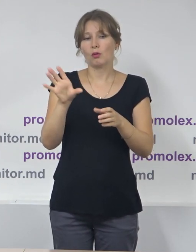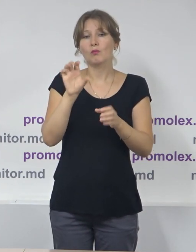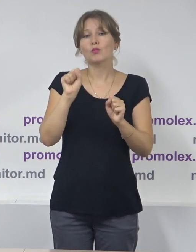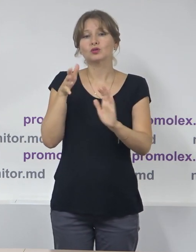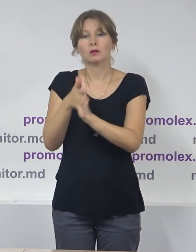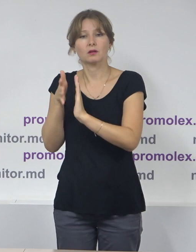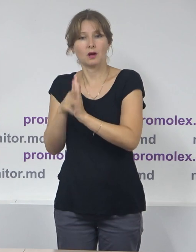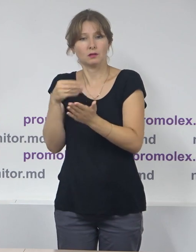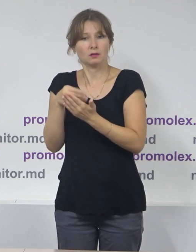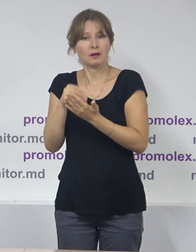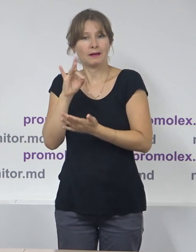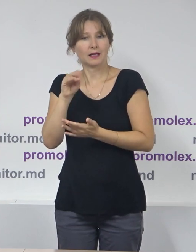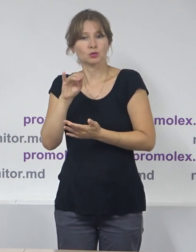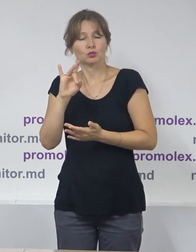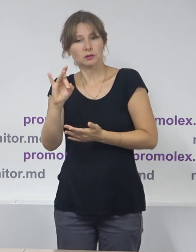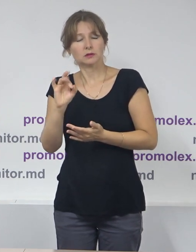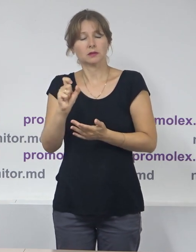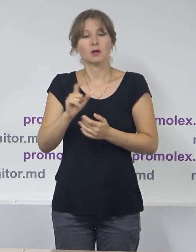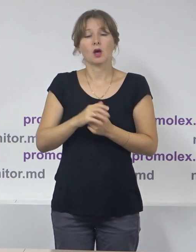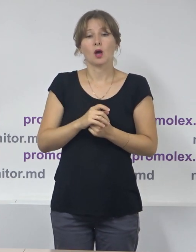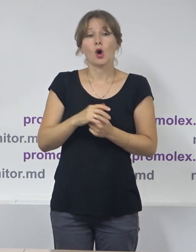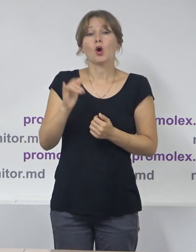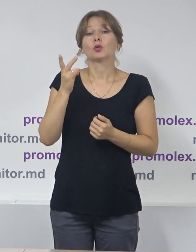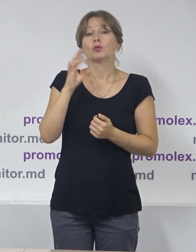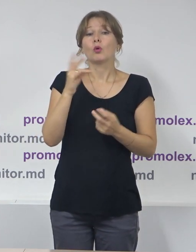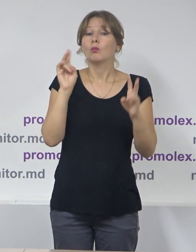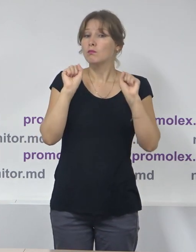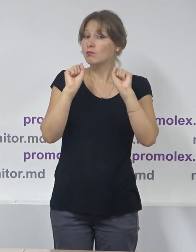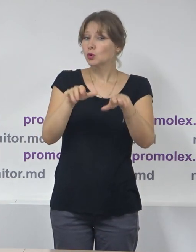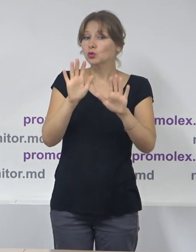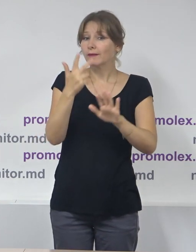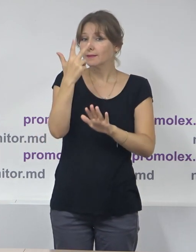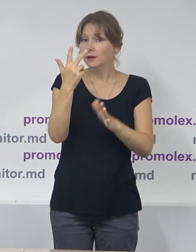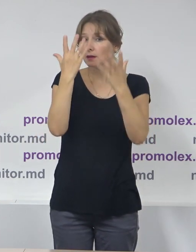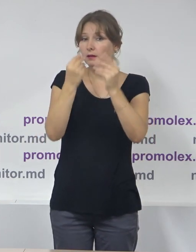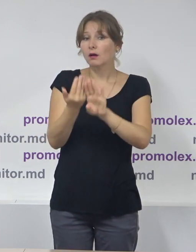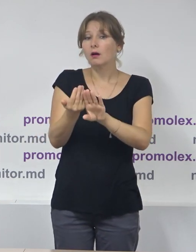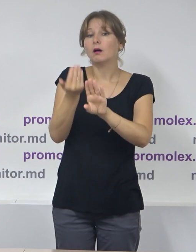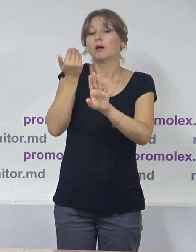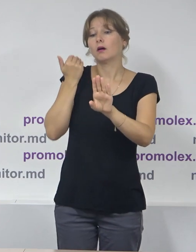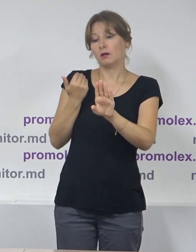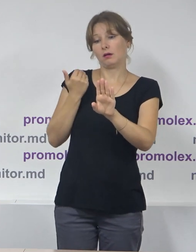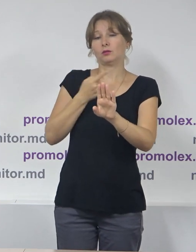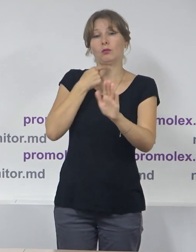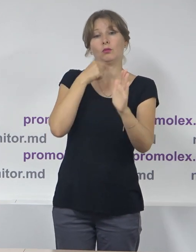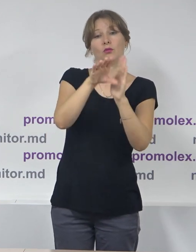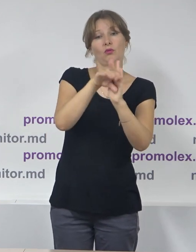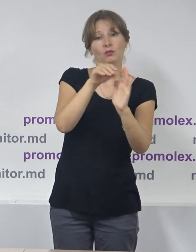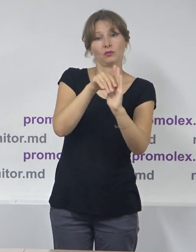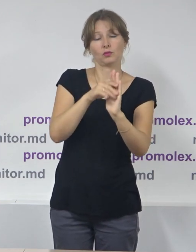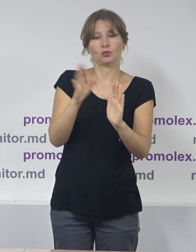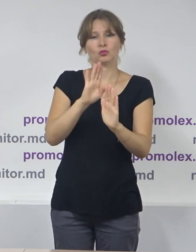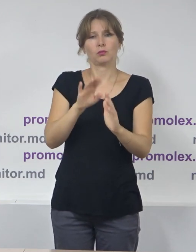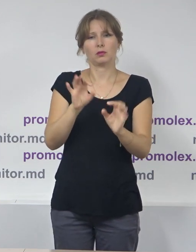Pe de altă parte, aprobarea regulamentului cu doar trei zile înainte de începere perioadei electorale, în tandem cu insuficientă